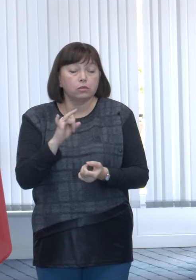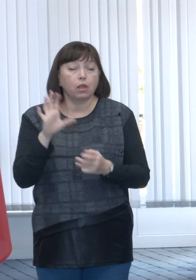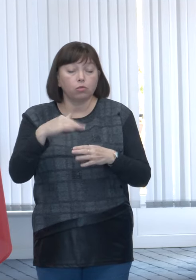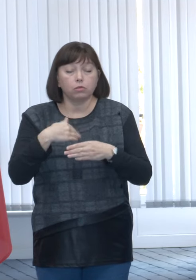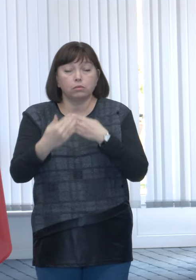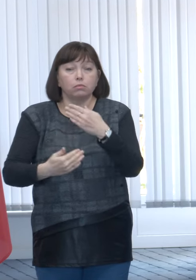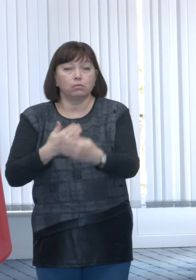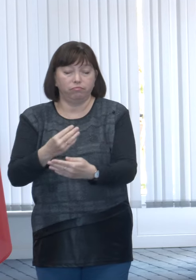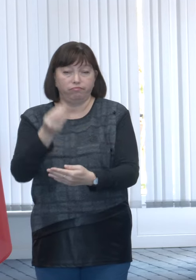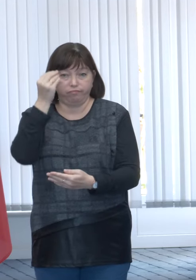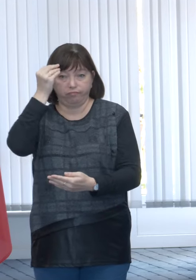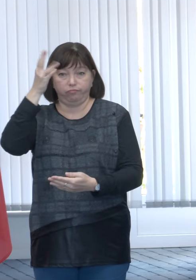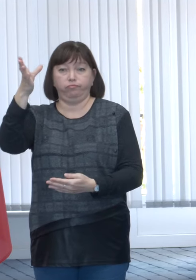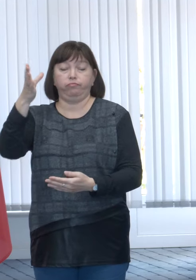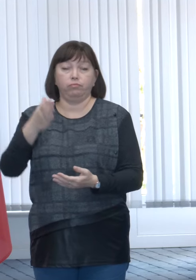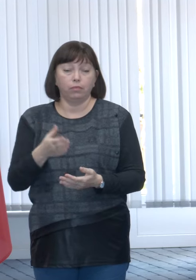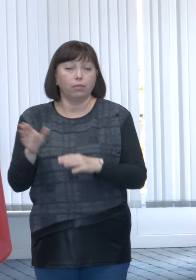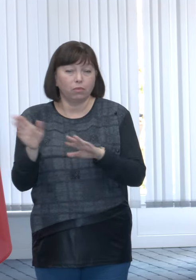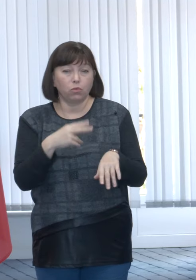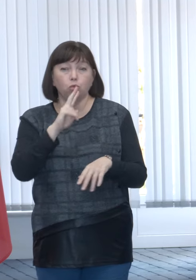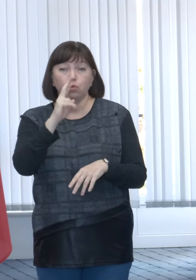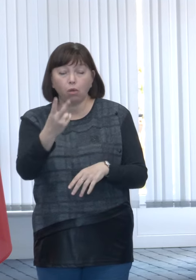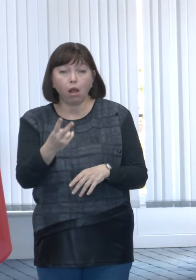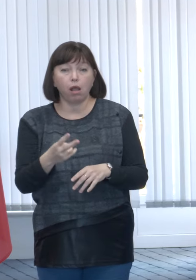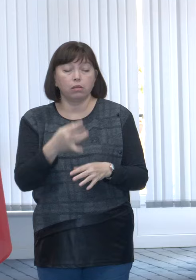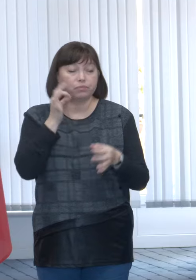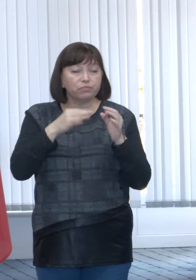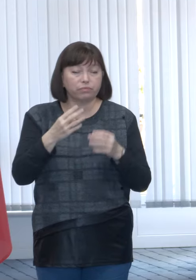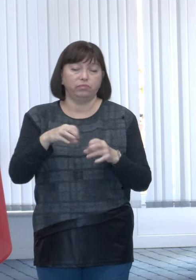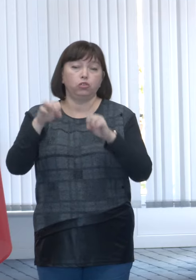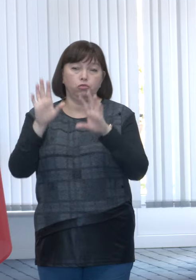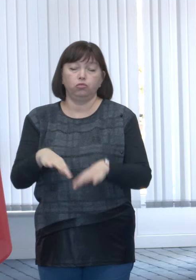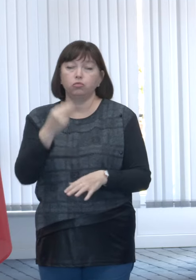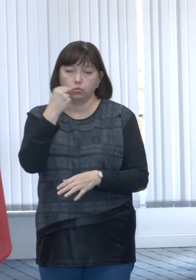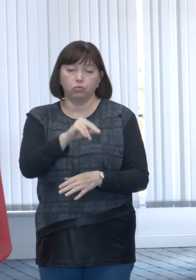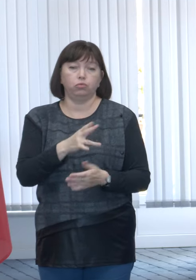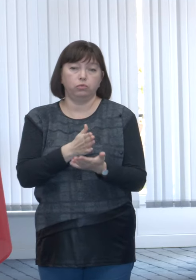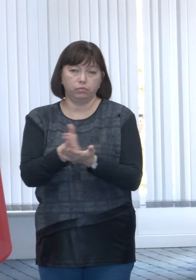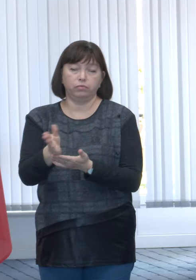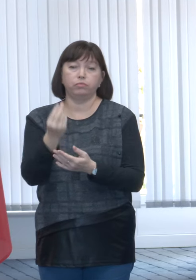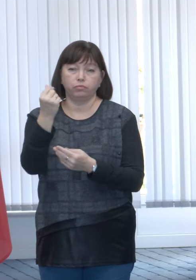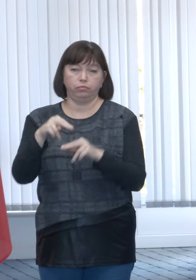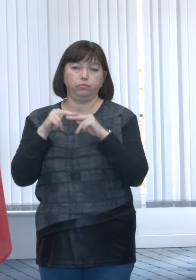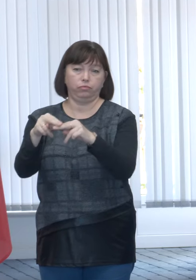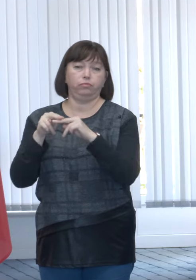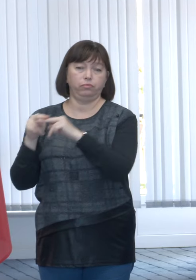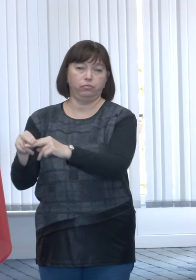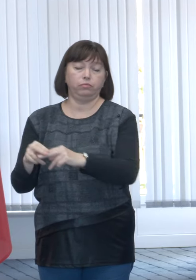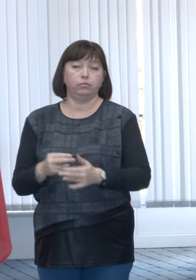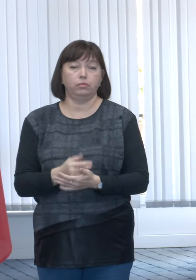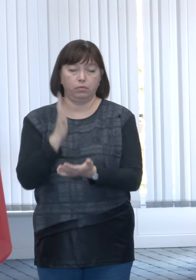furnizorilor de energie, dar după doi ani de asemenea experiență am decis că tranziționăm la un